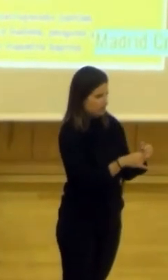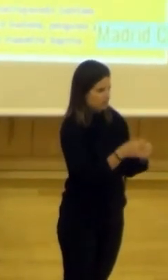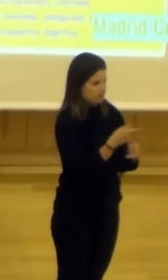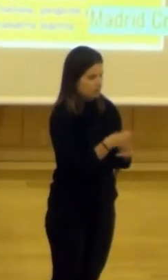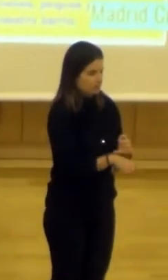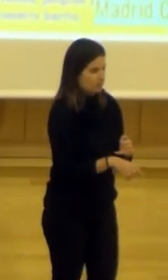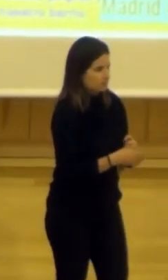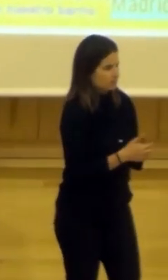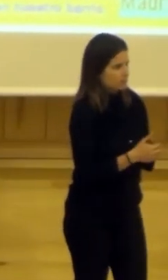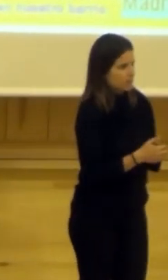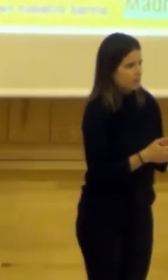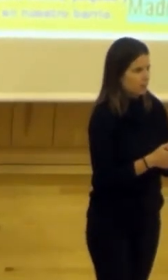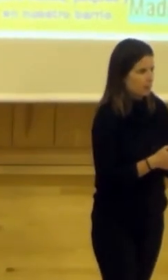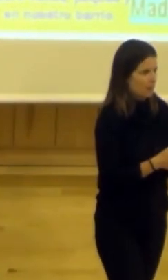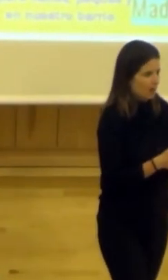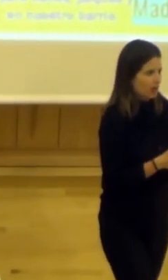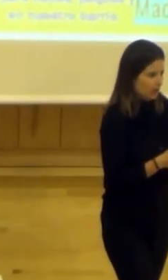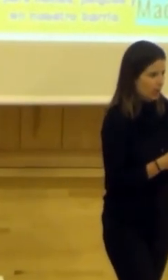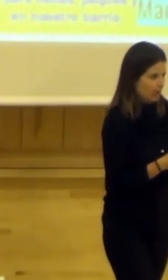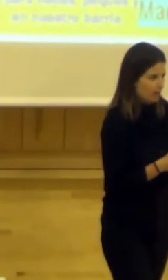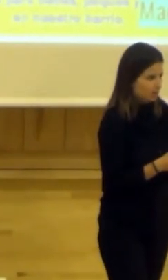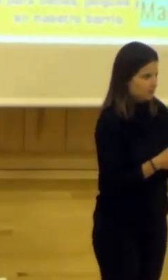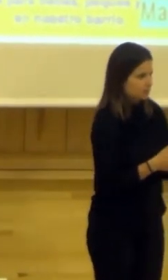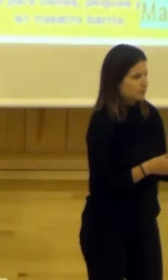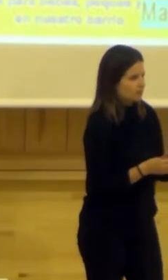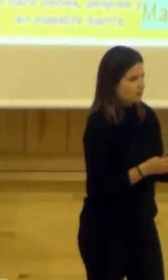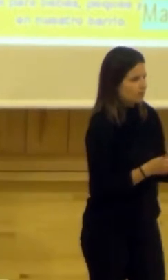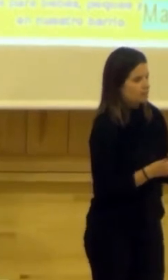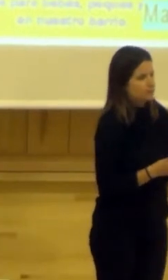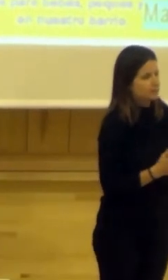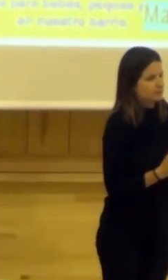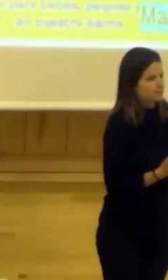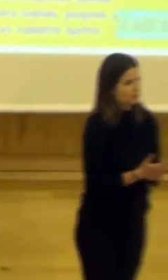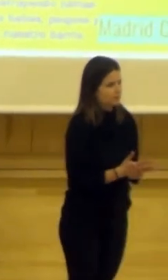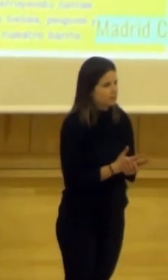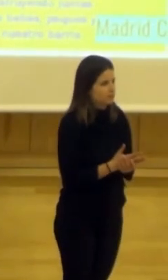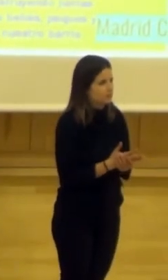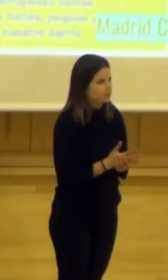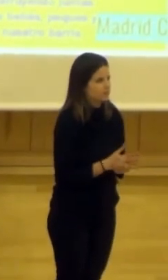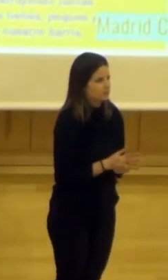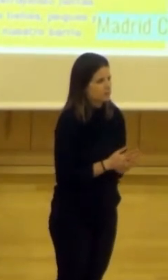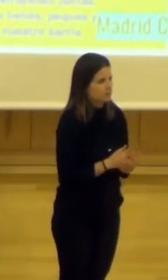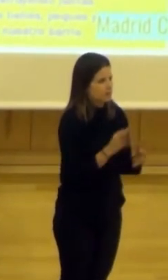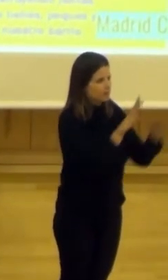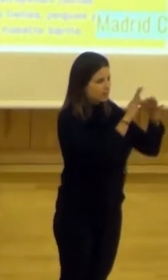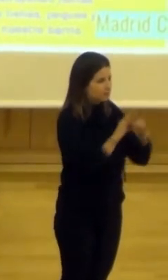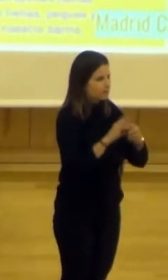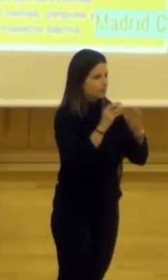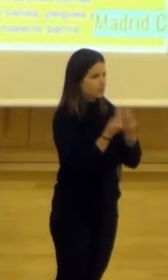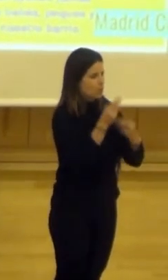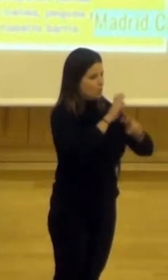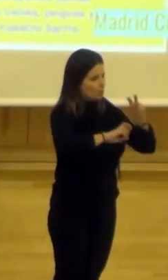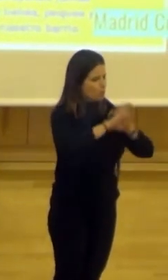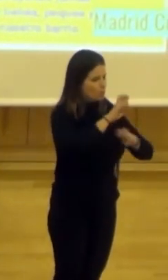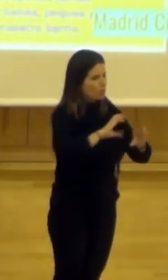y tratamiento de maderas era el último de los proyectos, creo que ya he dicho todos, que esto tiene que ver con la búsqueda de un